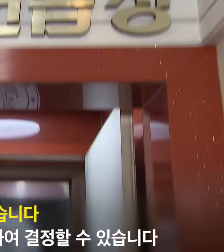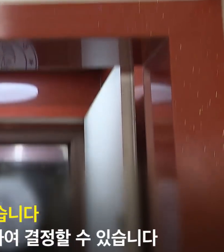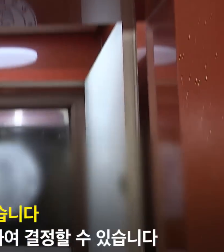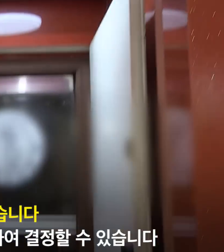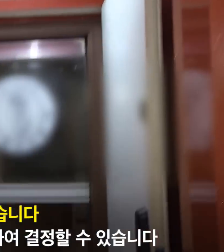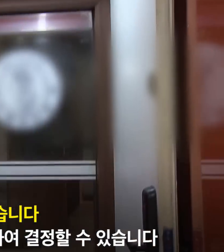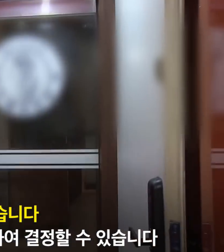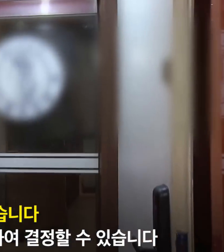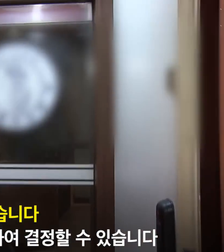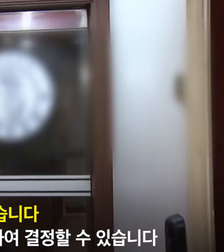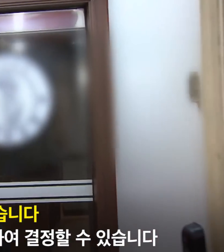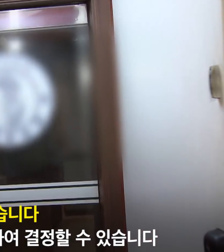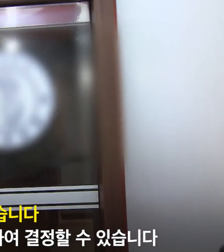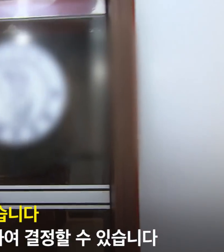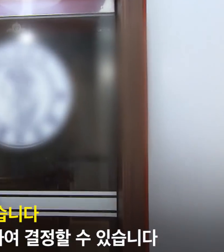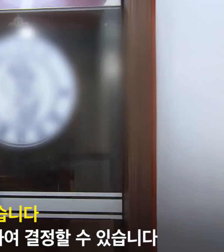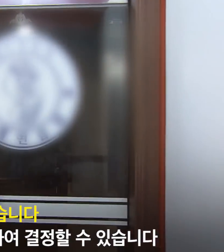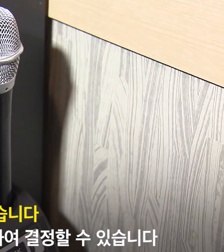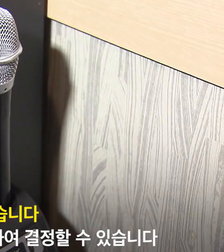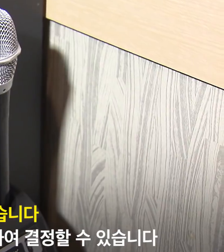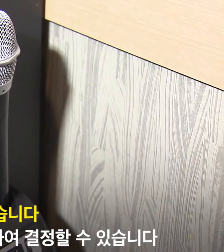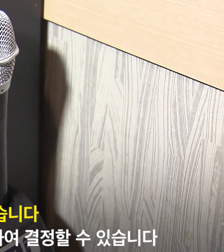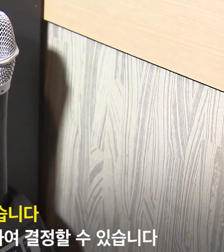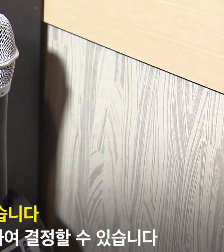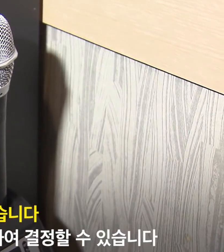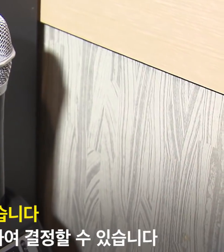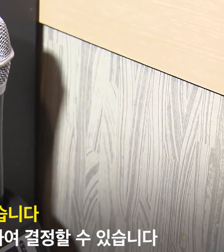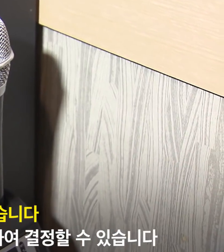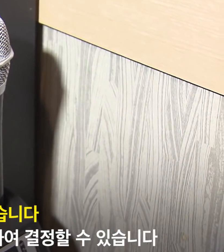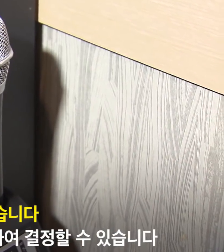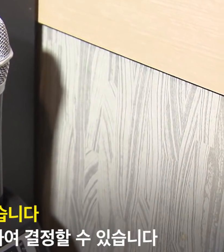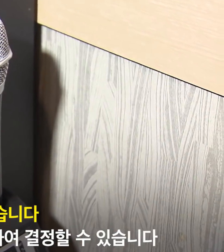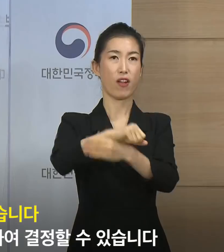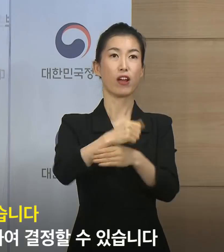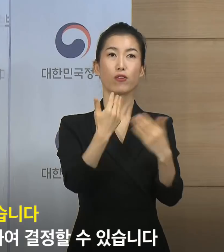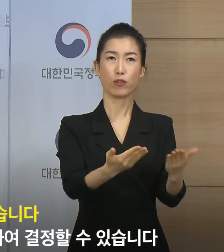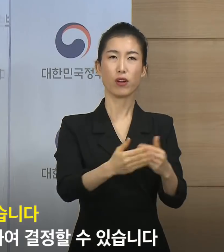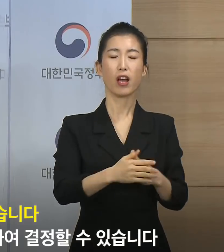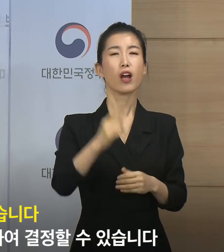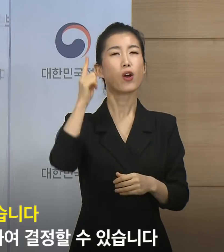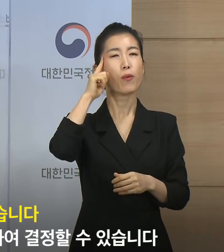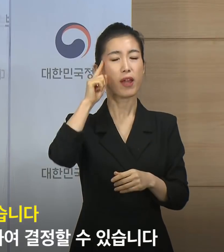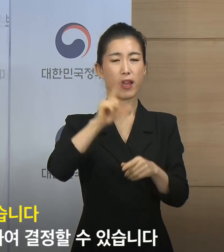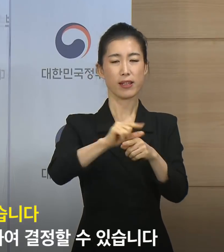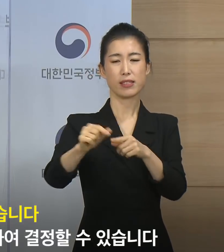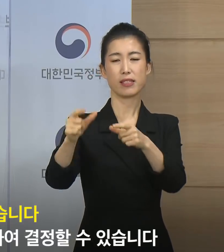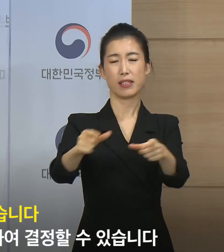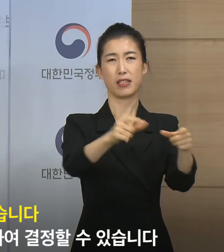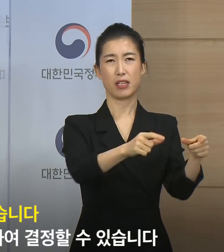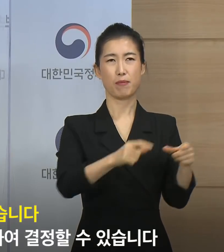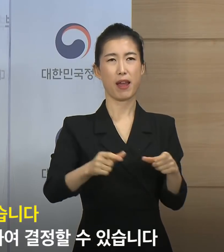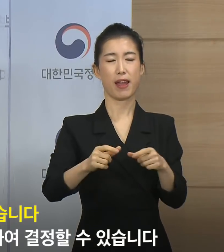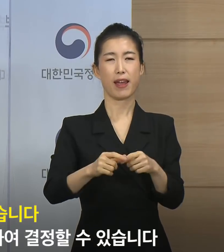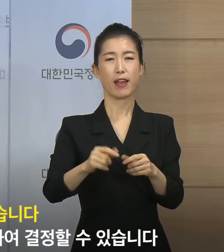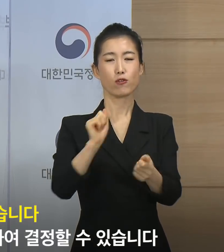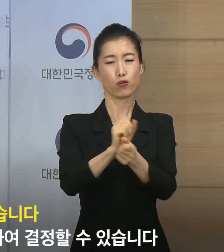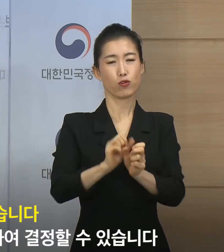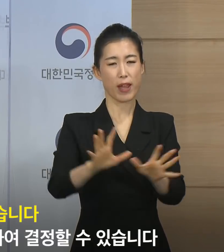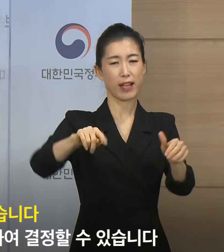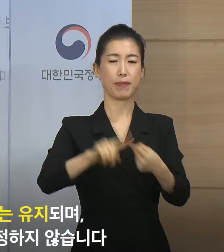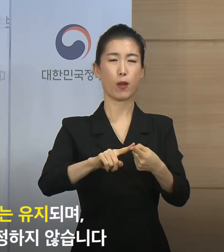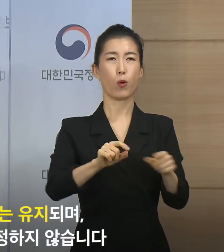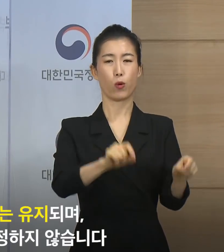운영시간을 연장할 수 있습니다. 이는 지자체별로 유행사항을 고려하여 결정할 수